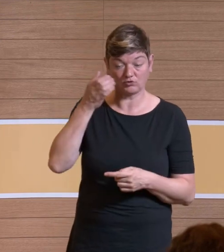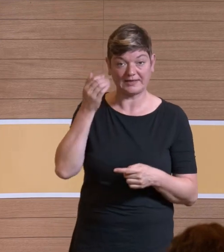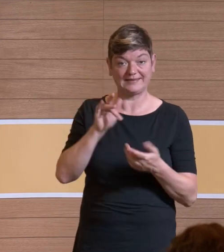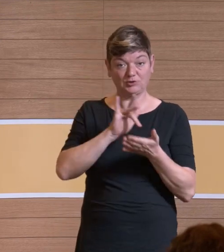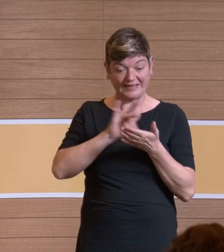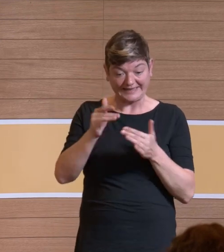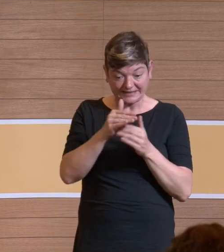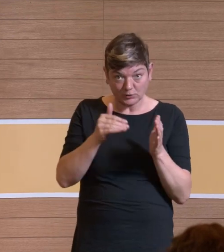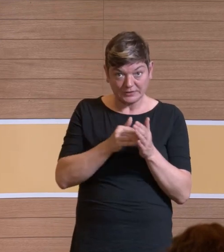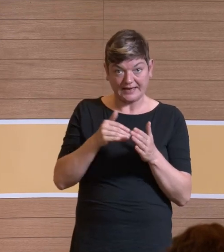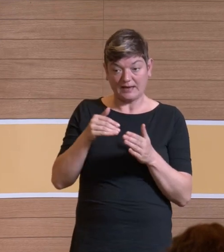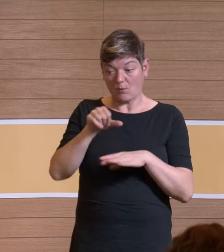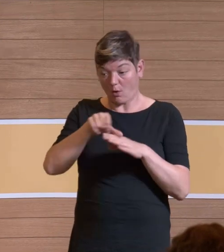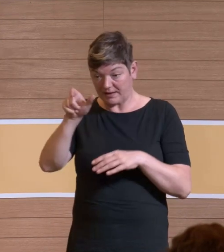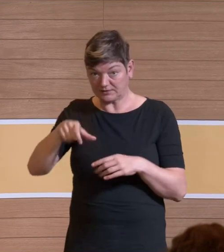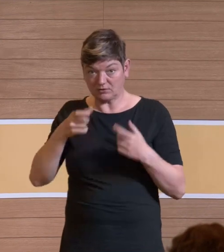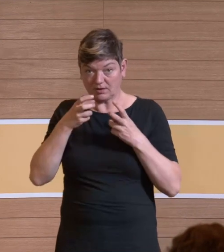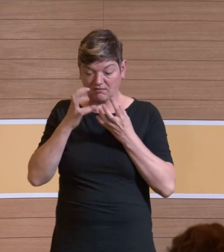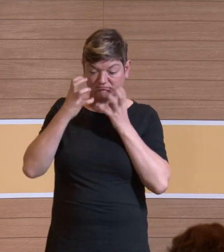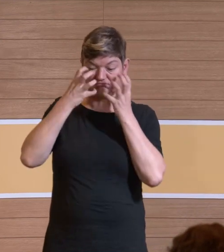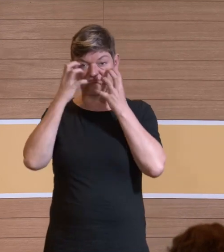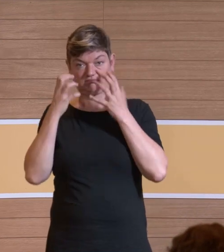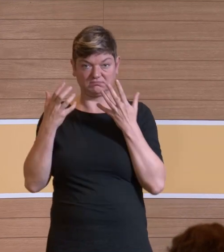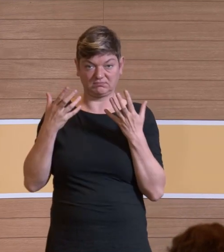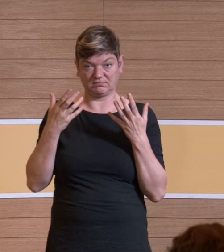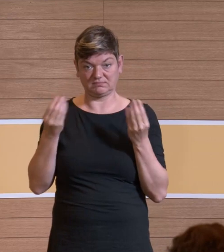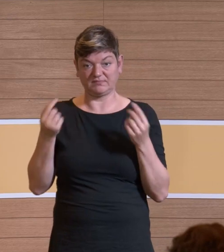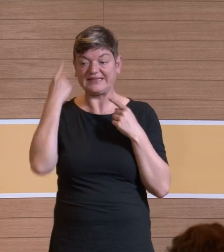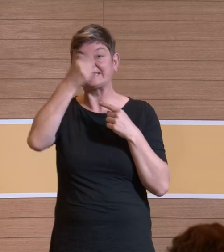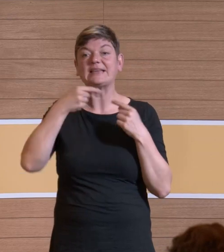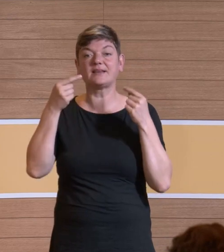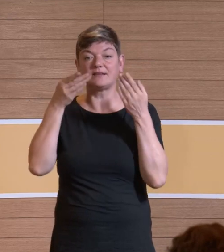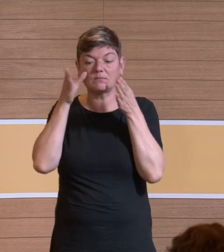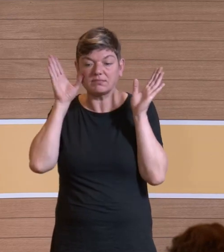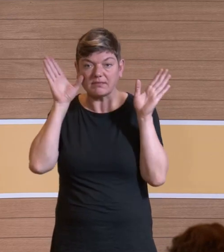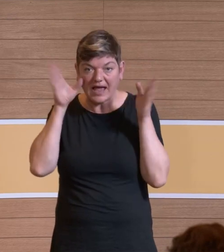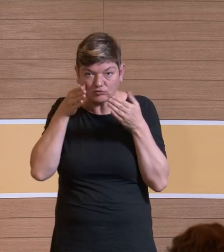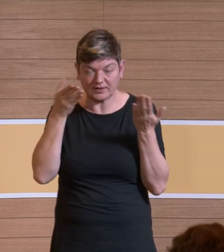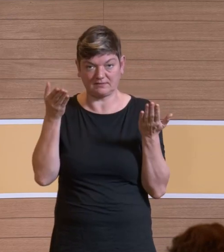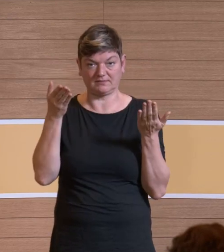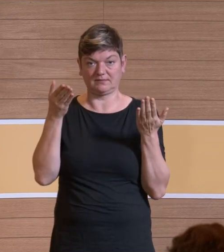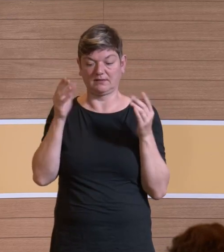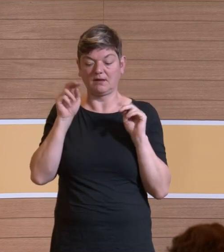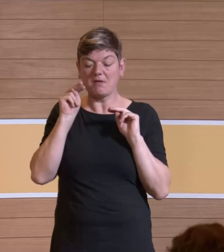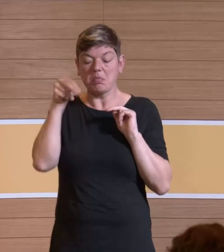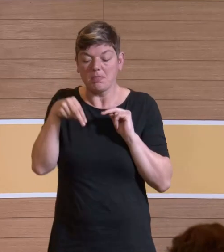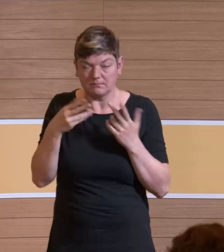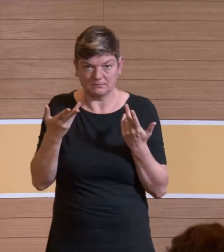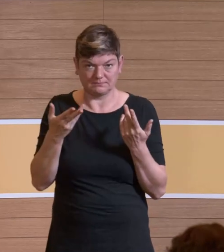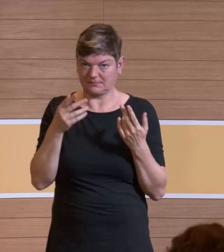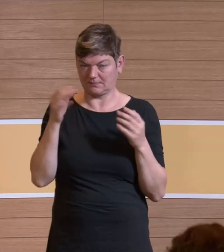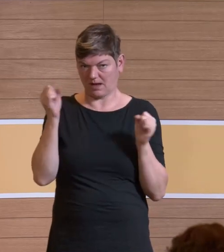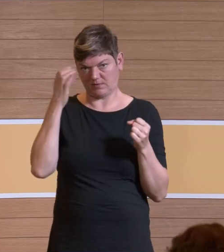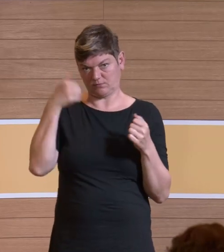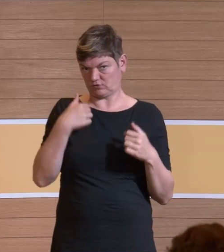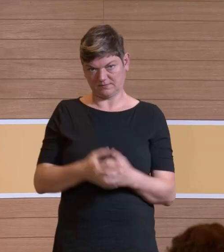beim Operateur zu implementieren, das sein Gesichtsfeld abkapselt, das